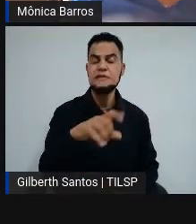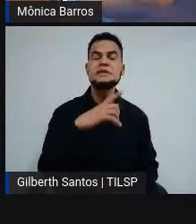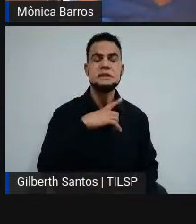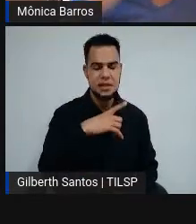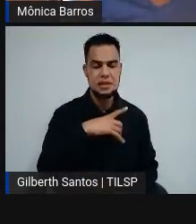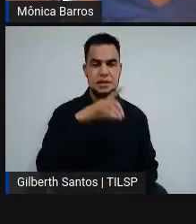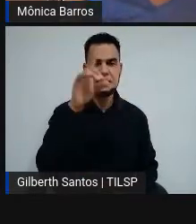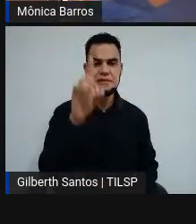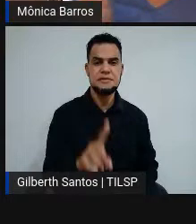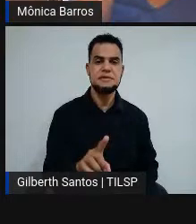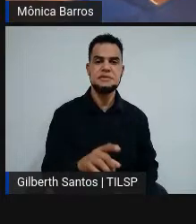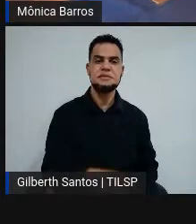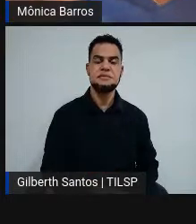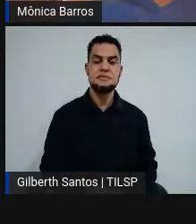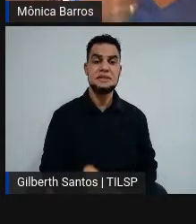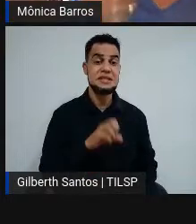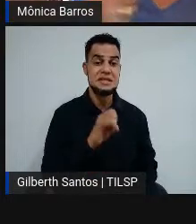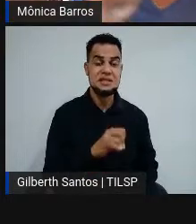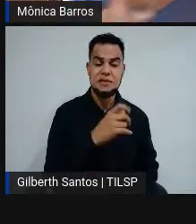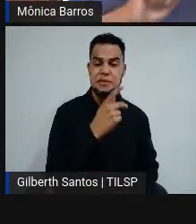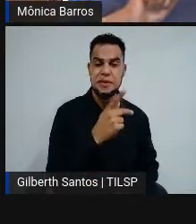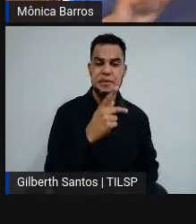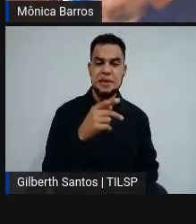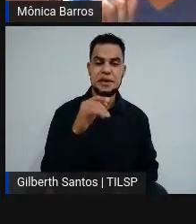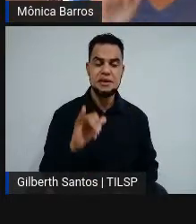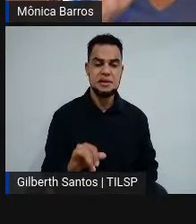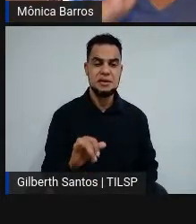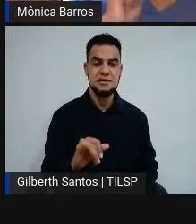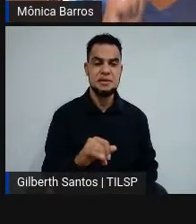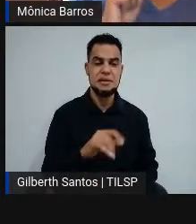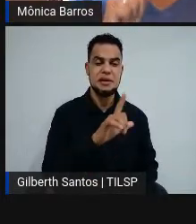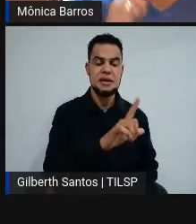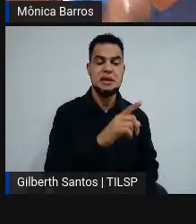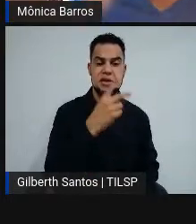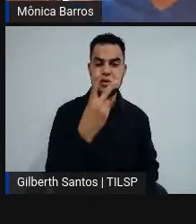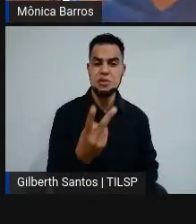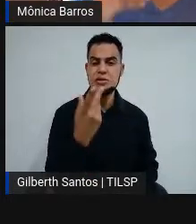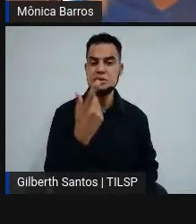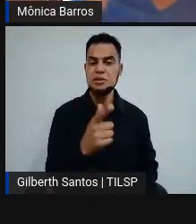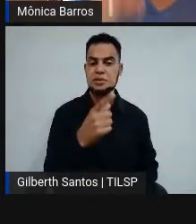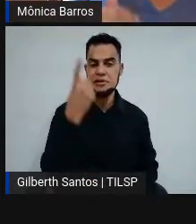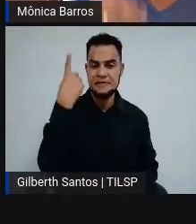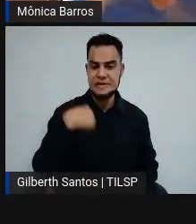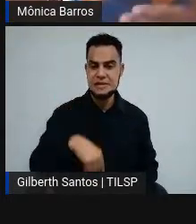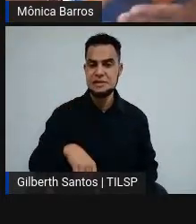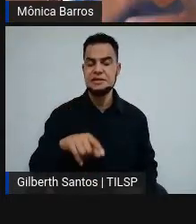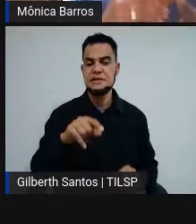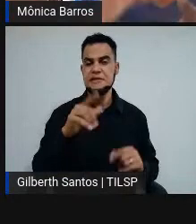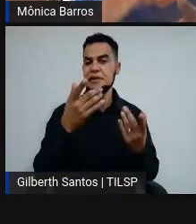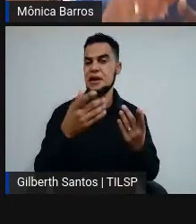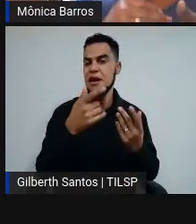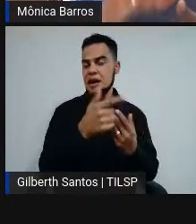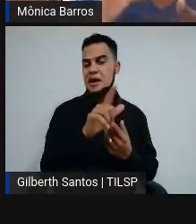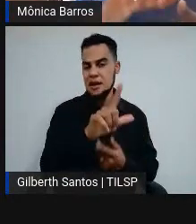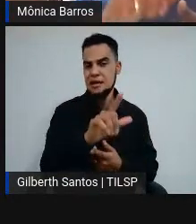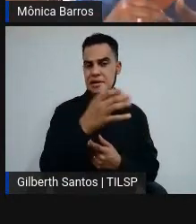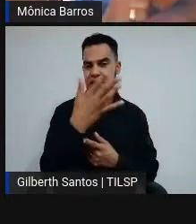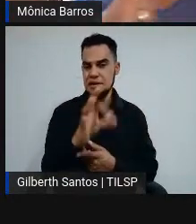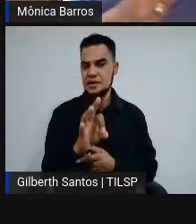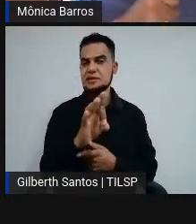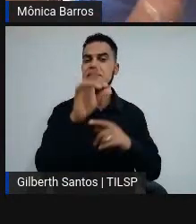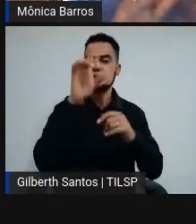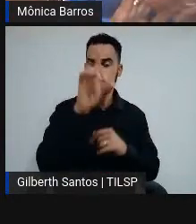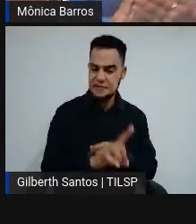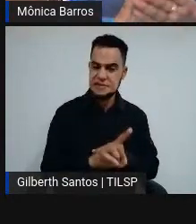física. Se for PPI, L2, sem deficiência física, L10, com deficiência